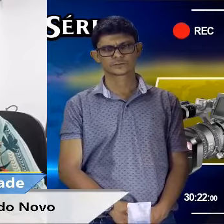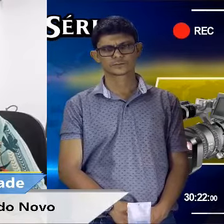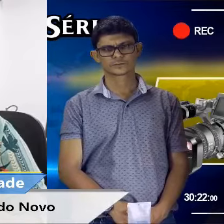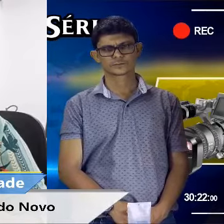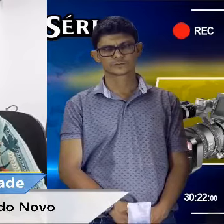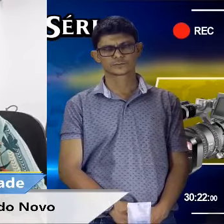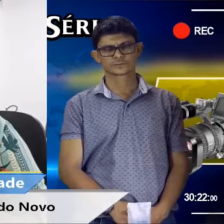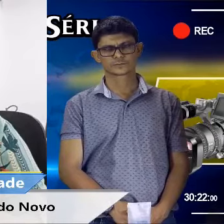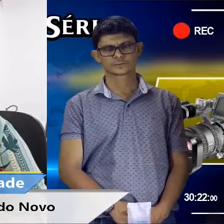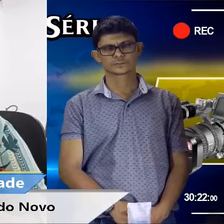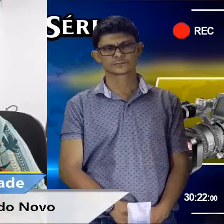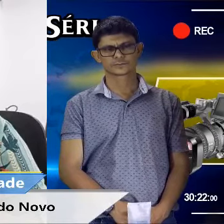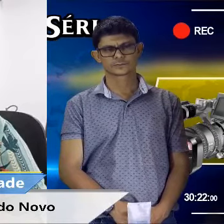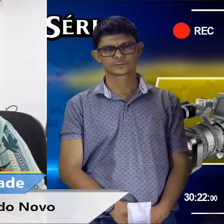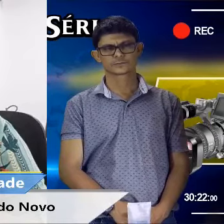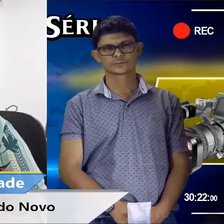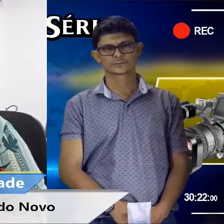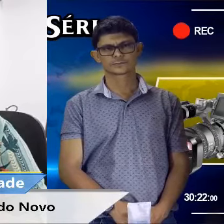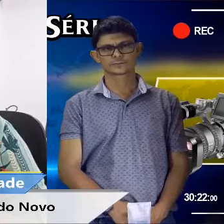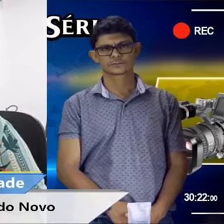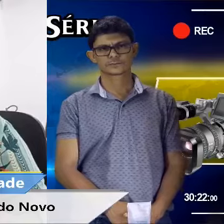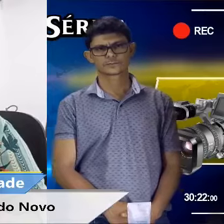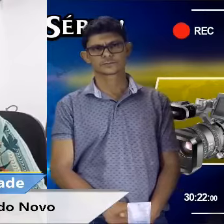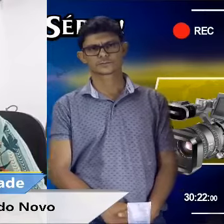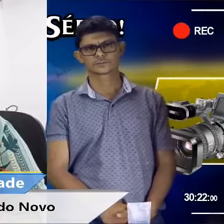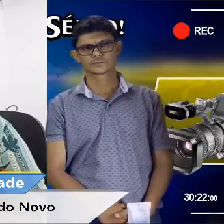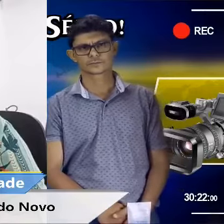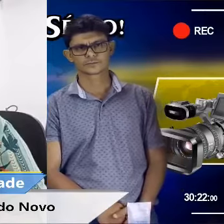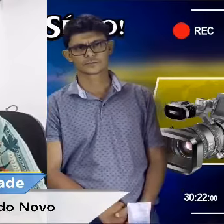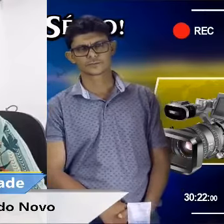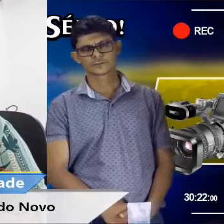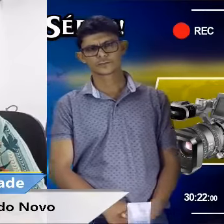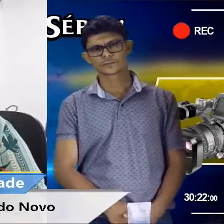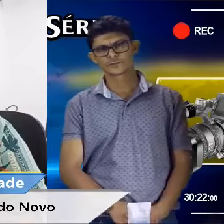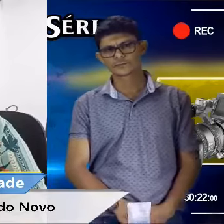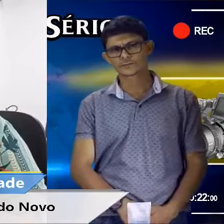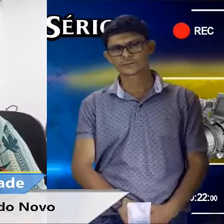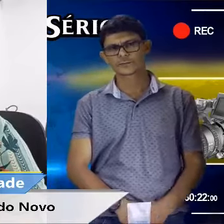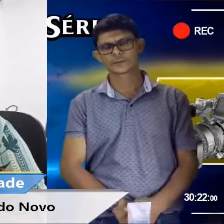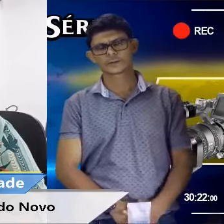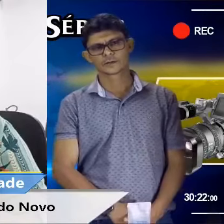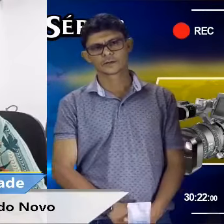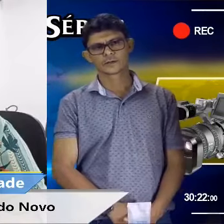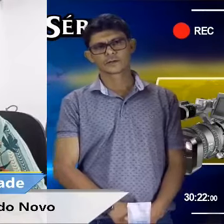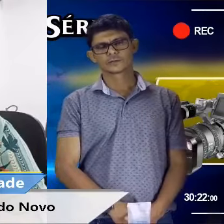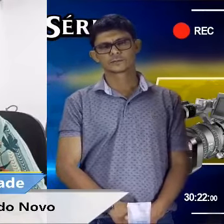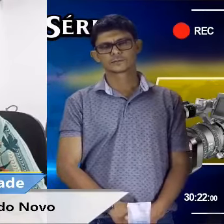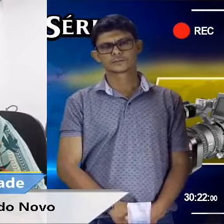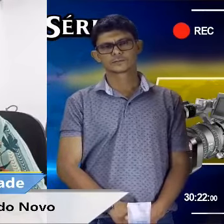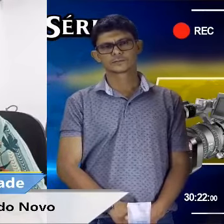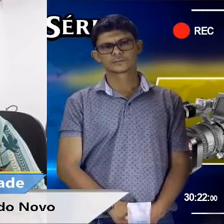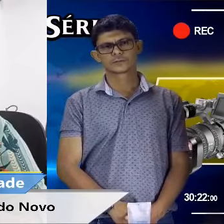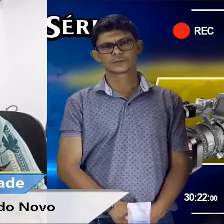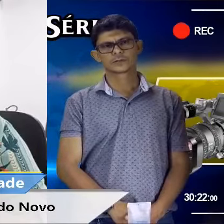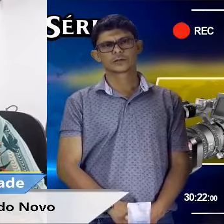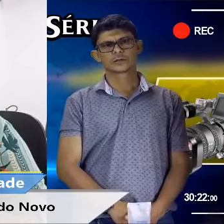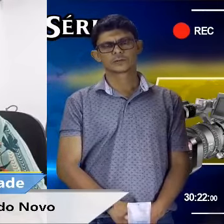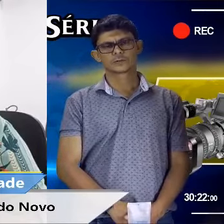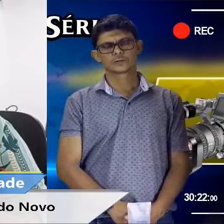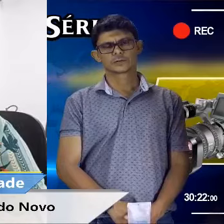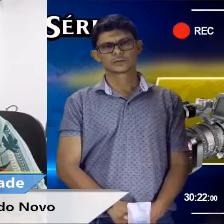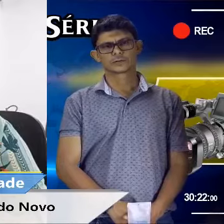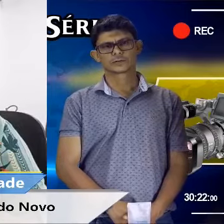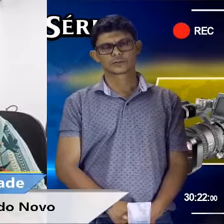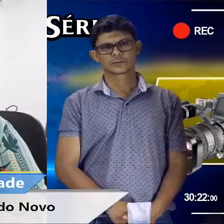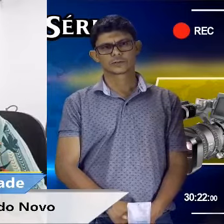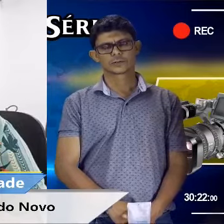vir fazendo com que a cidade vire em pânico e não possa crescer por conta das suas empresas que ficam